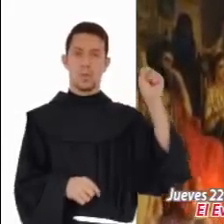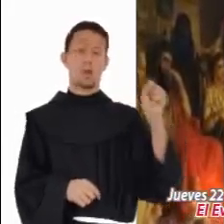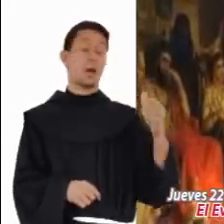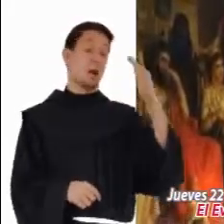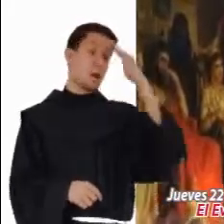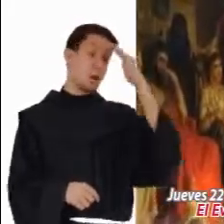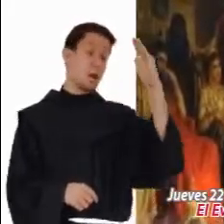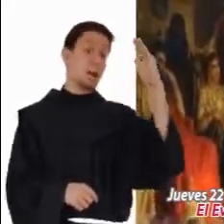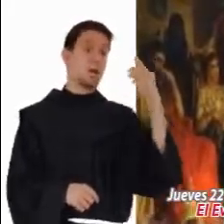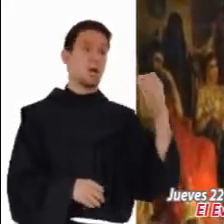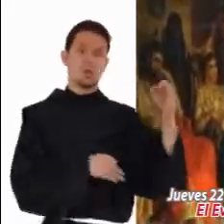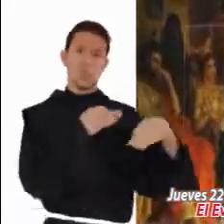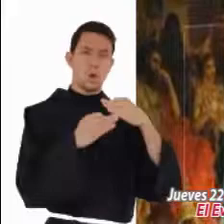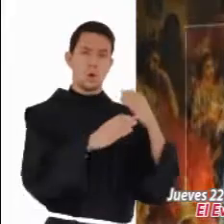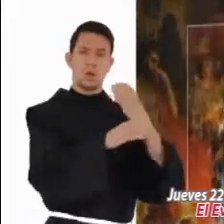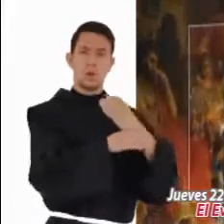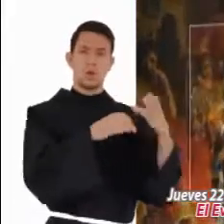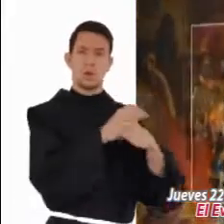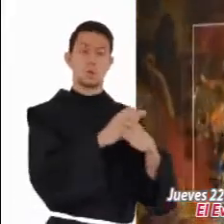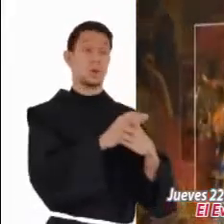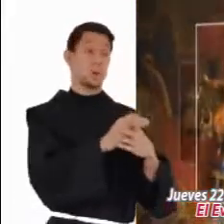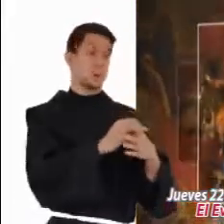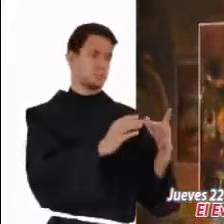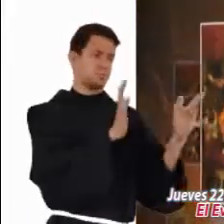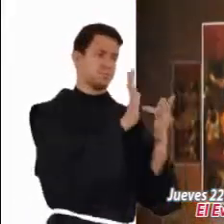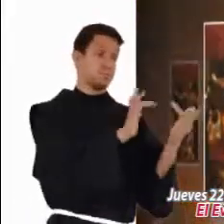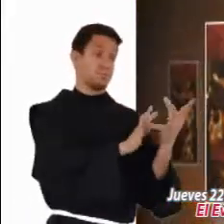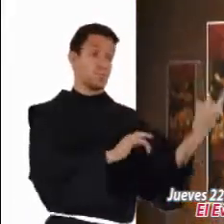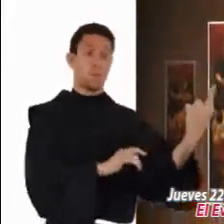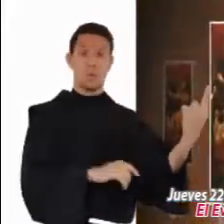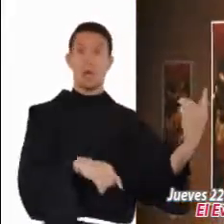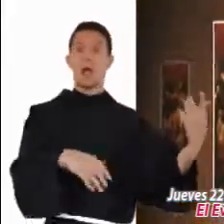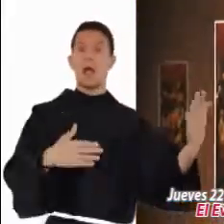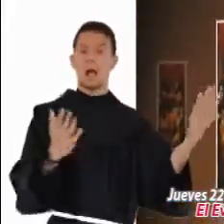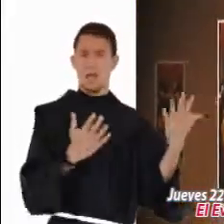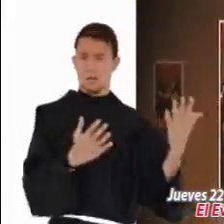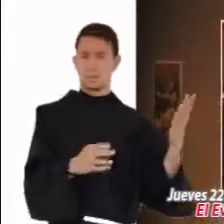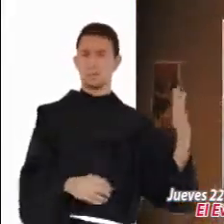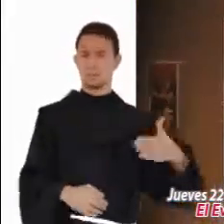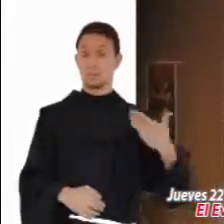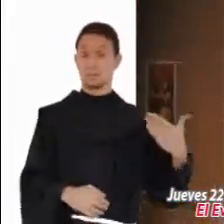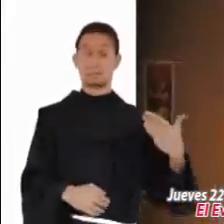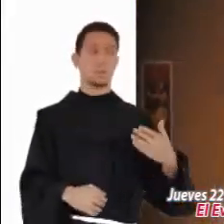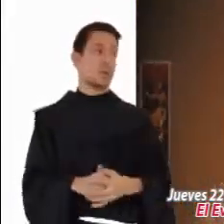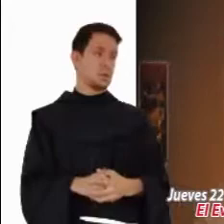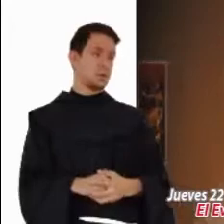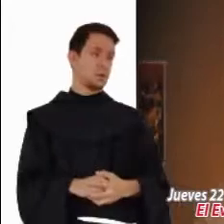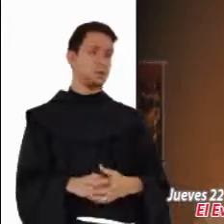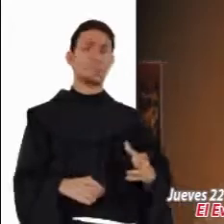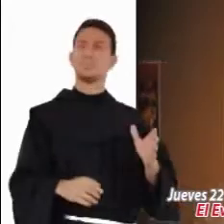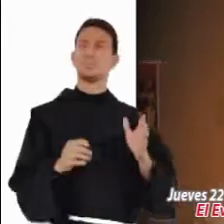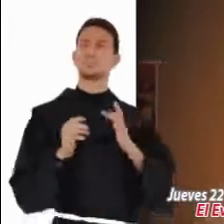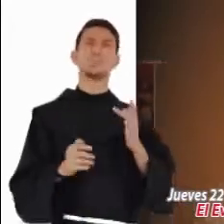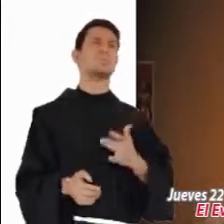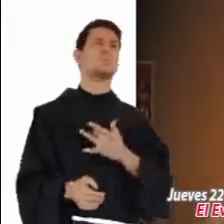Jesús hacía, y no sabía a qué atenerse, porque unos decían que Juan había resucitado, otros